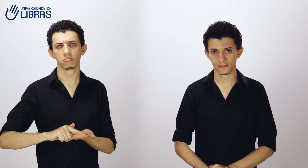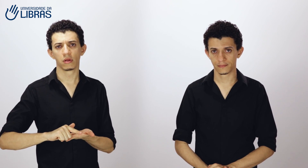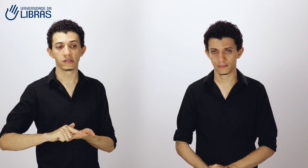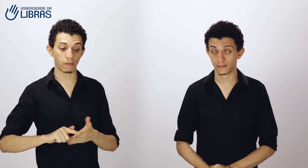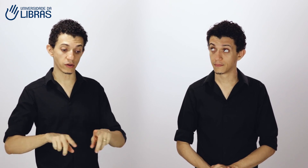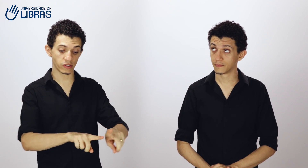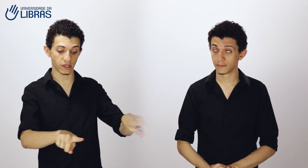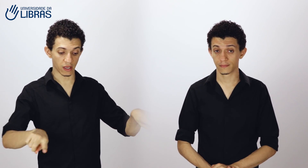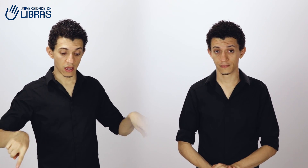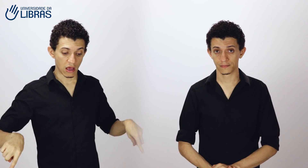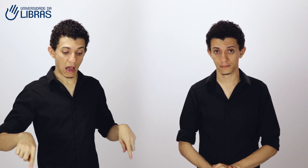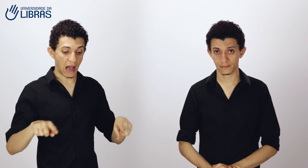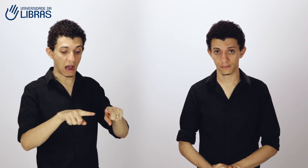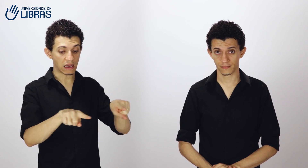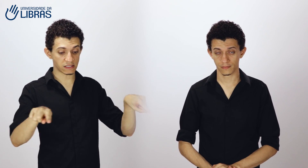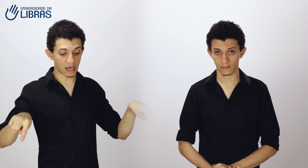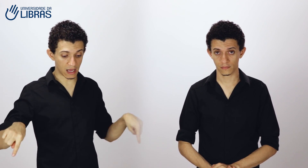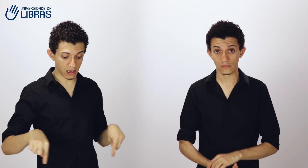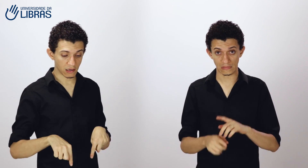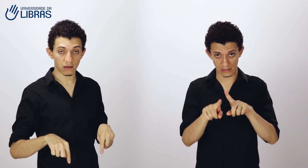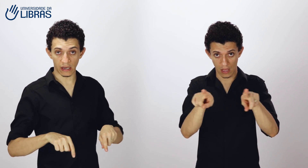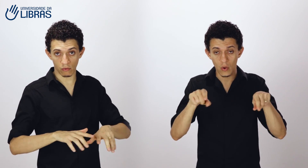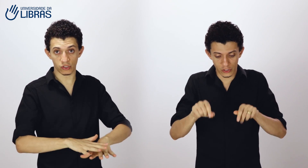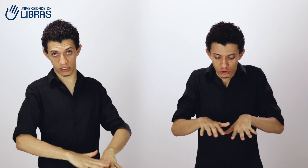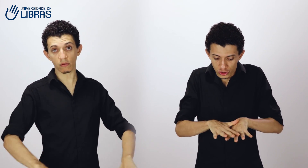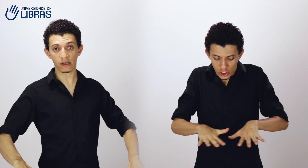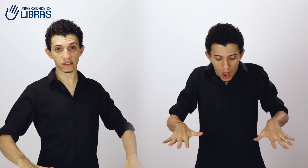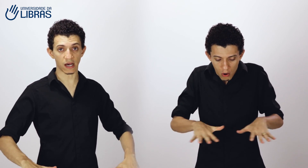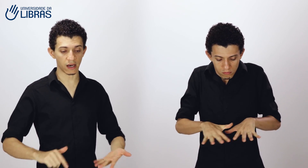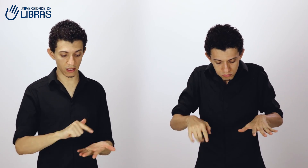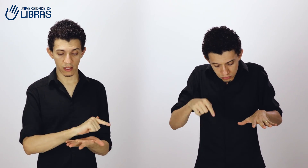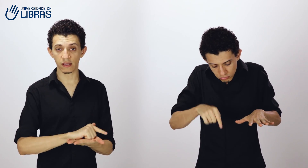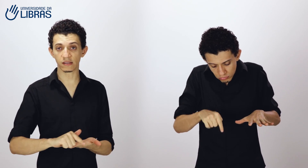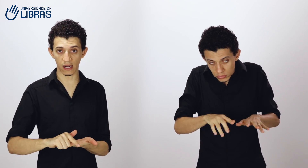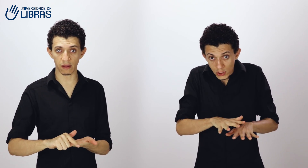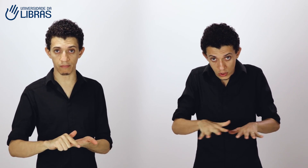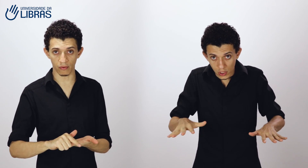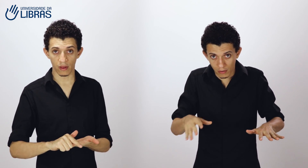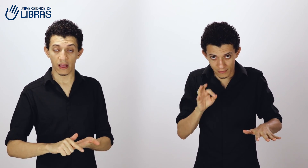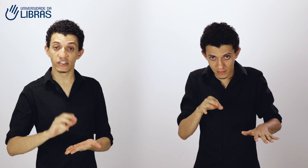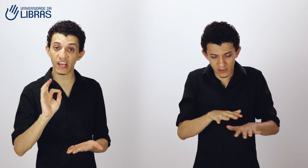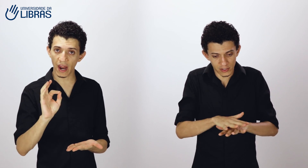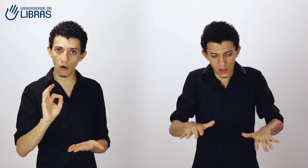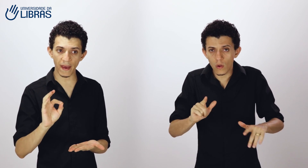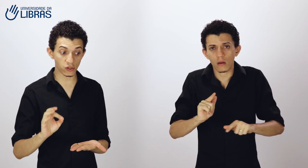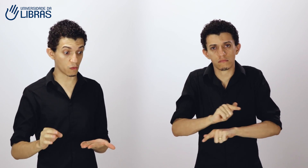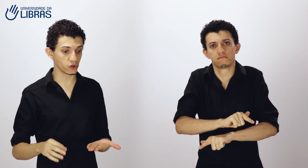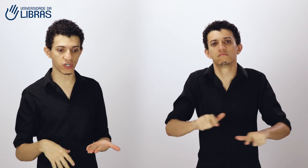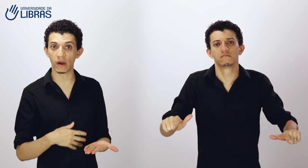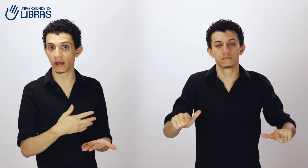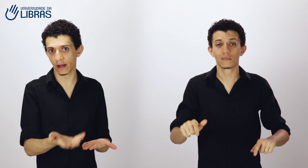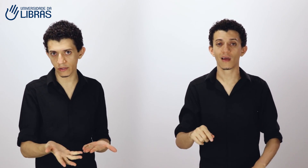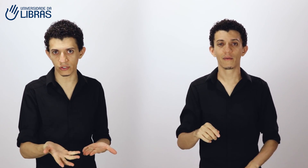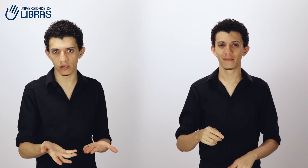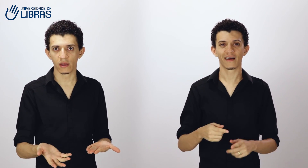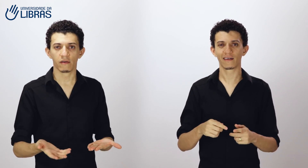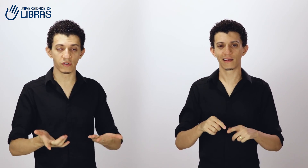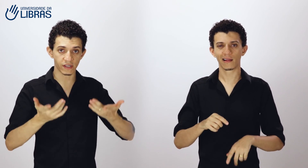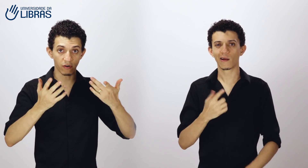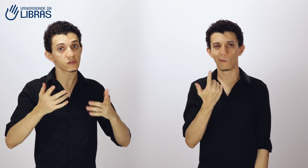Você pode dizer... A sala, o chão da sala, está limpo. Geralmente, como o chão é grande, você vai